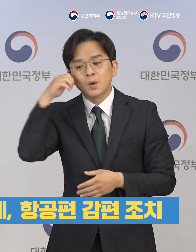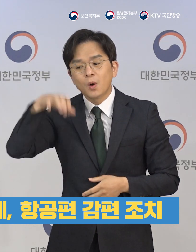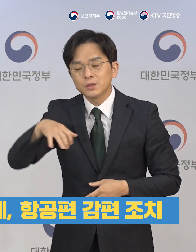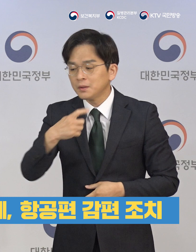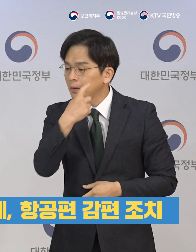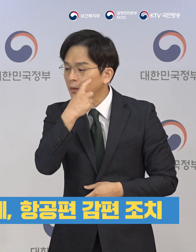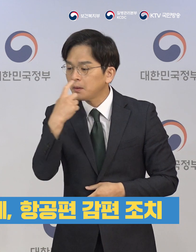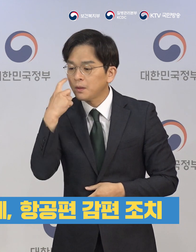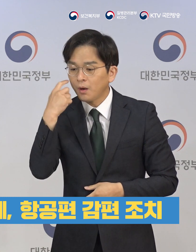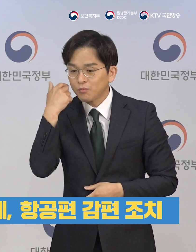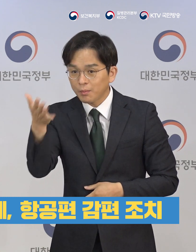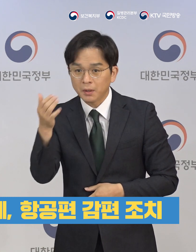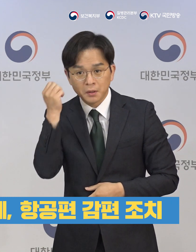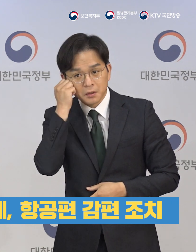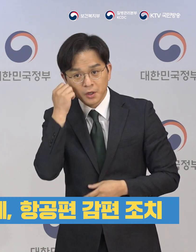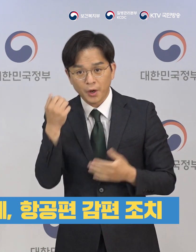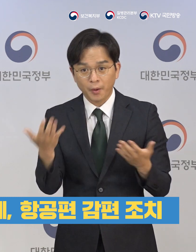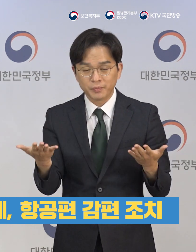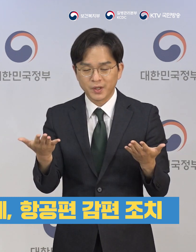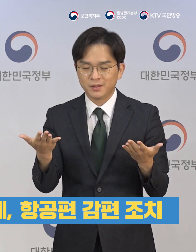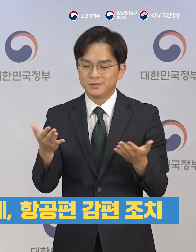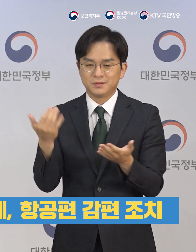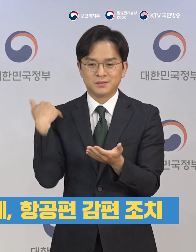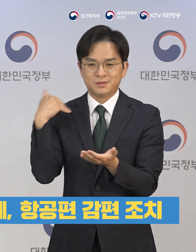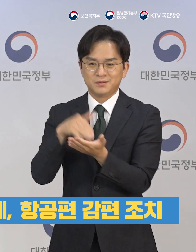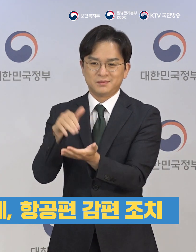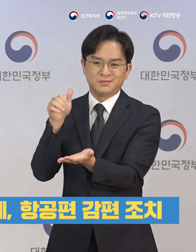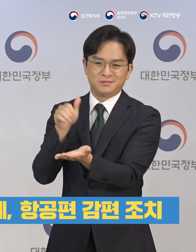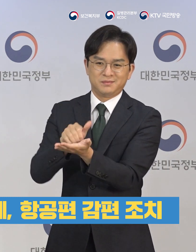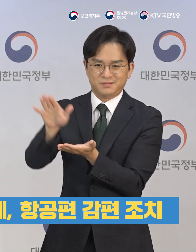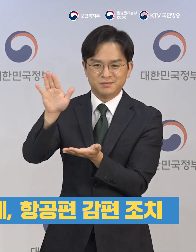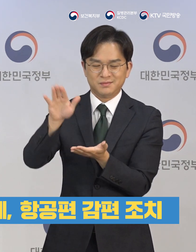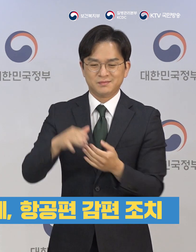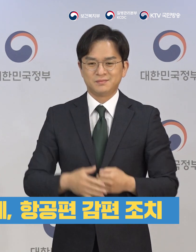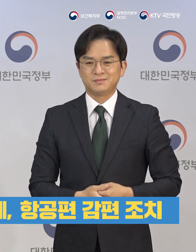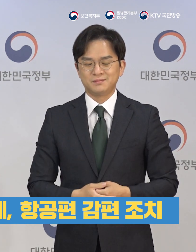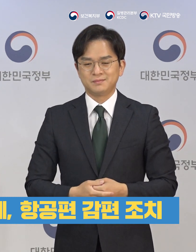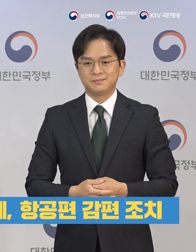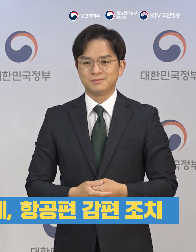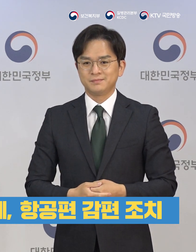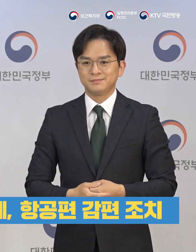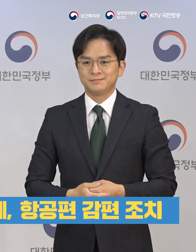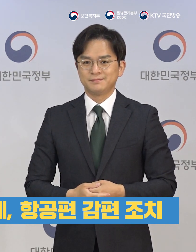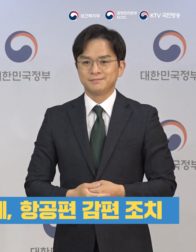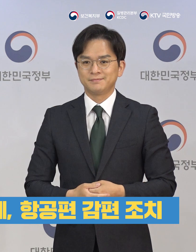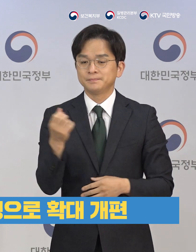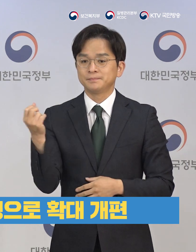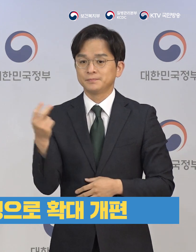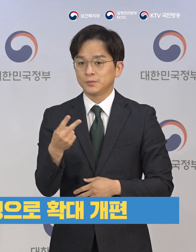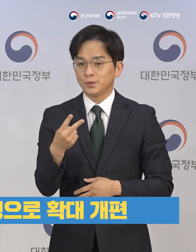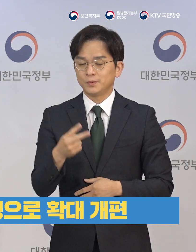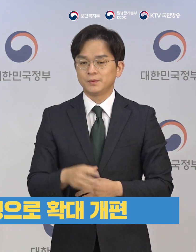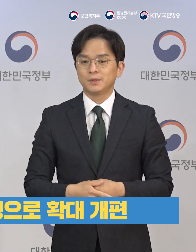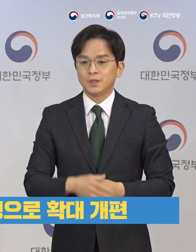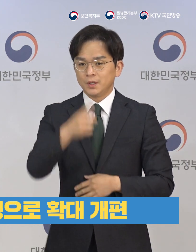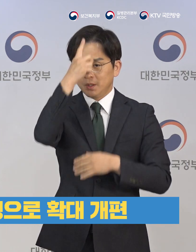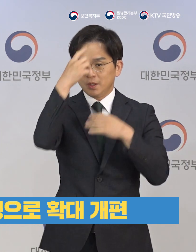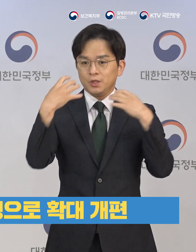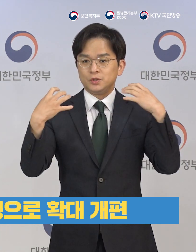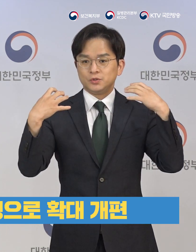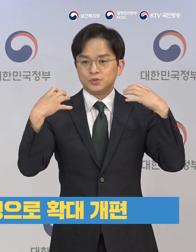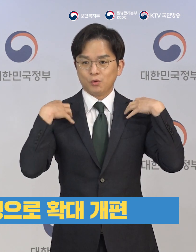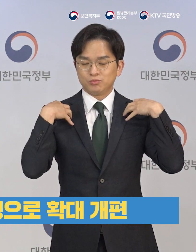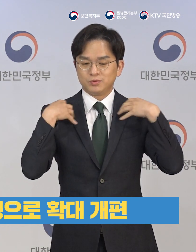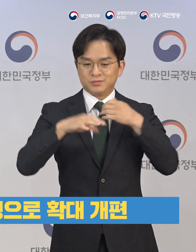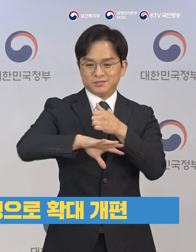장소가 없는 경우 입국을 차단하여 임시생활시설 제공 부담도 완화할 것입니다. 이와 함께